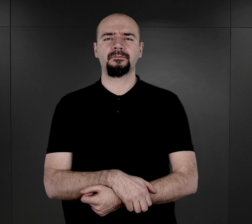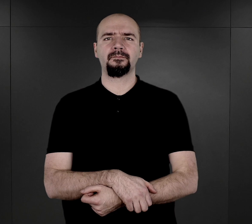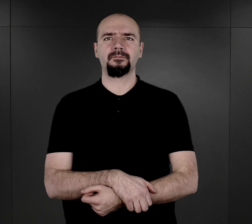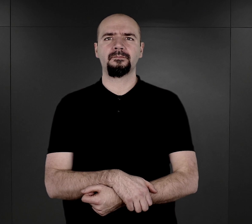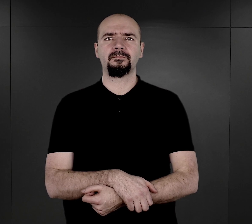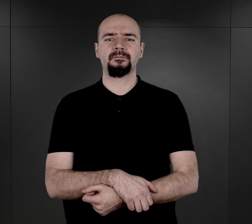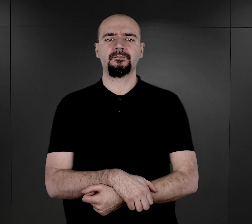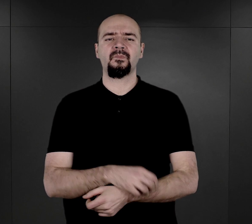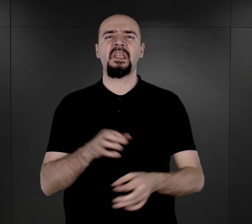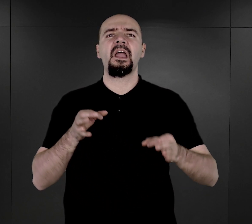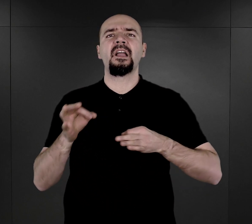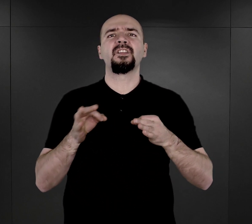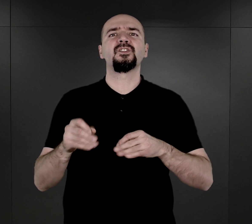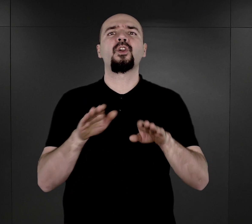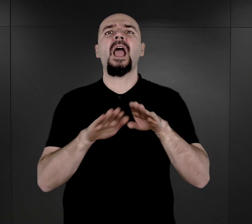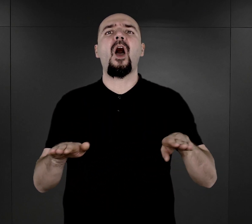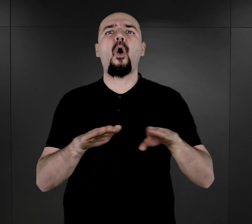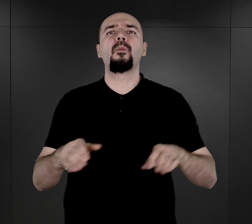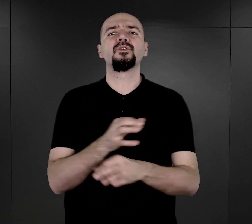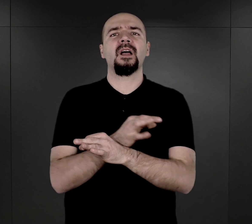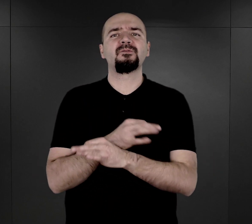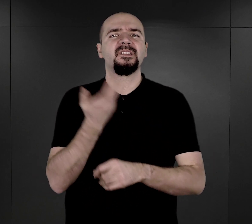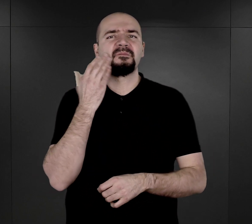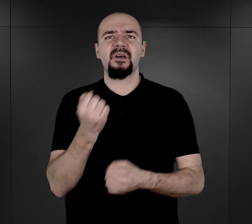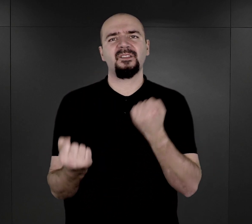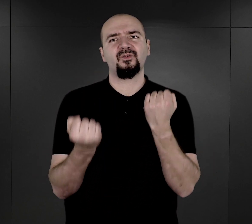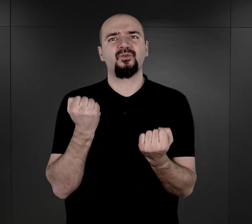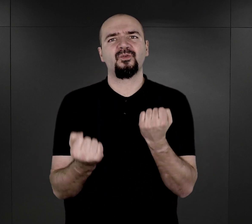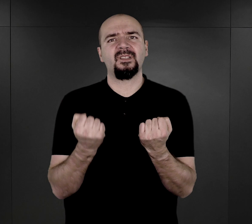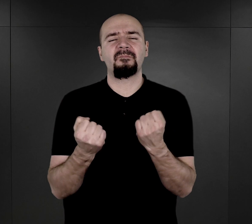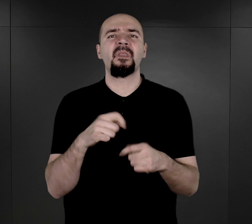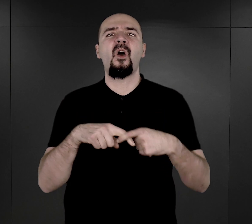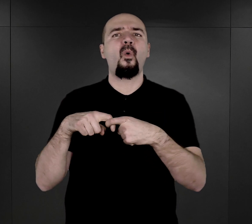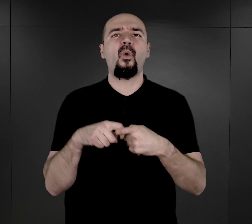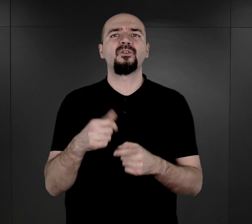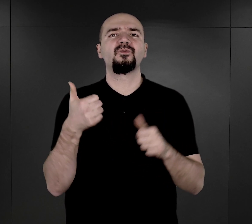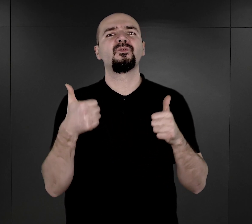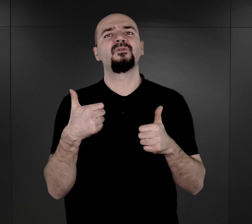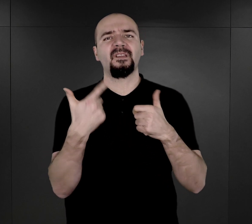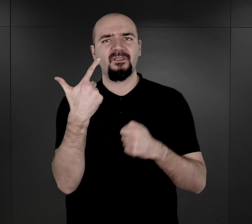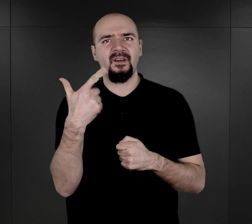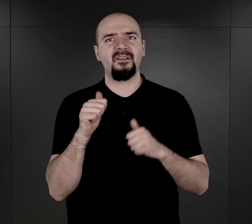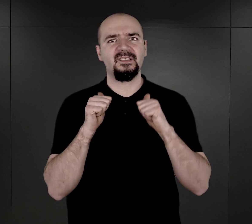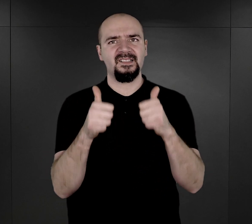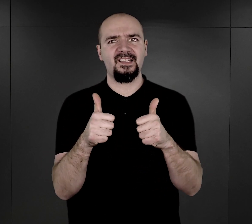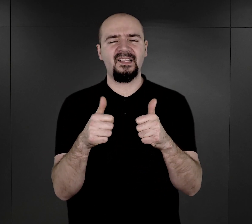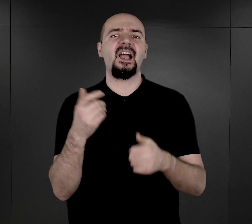Historia obozu Auschwitz jest niezwykle złożona. Łączył on dwie funkcje. Obozu koncentracyjnego